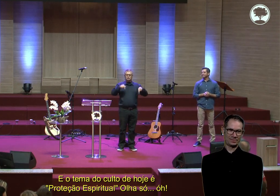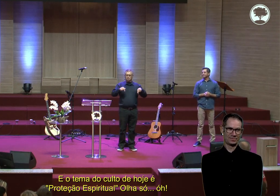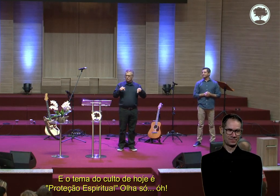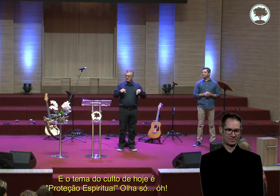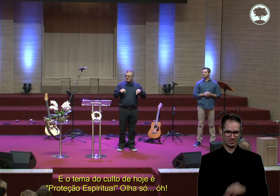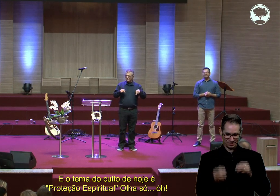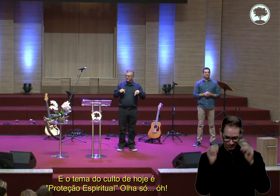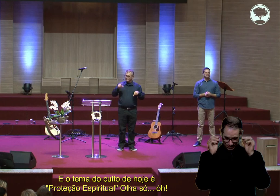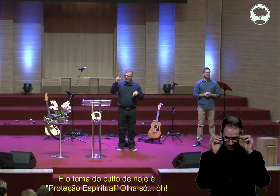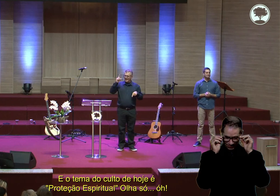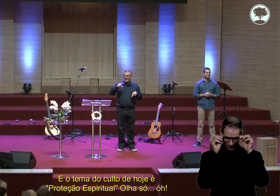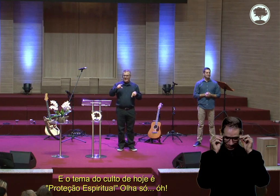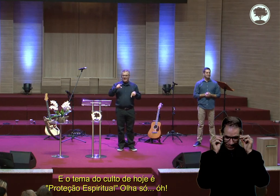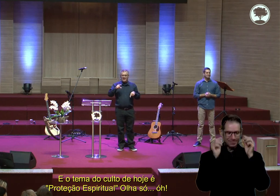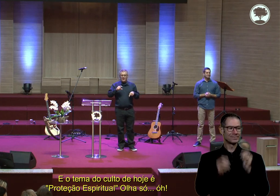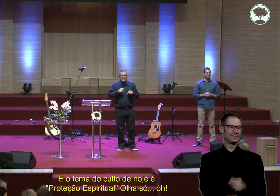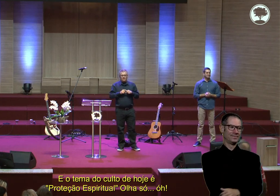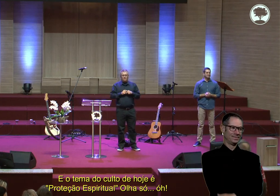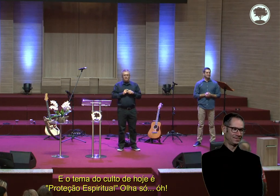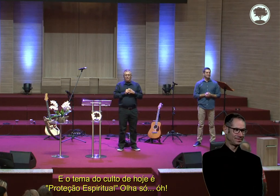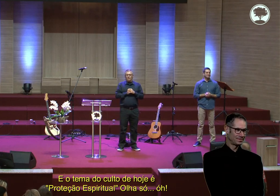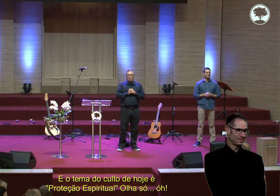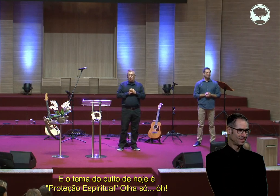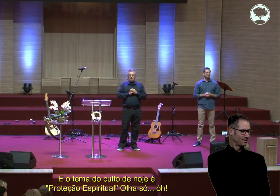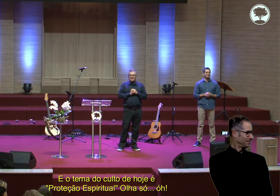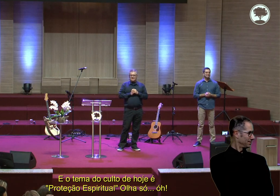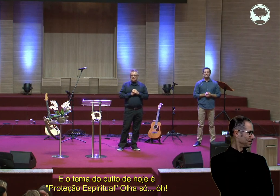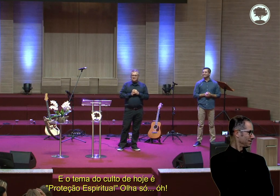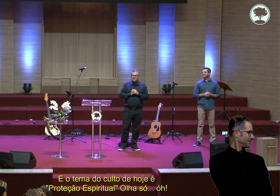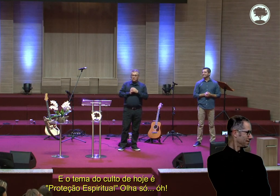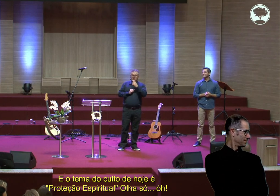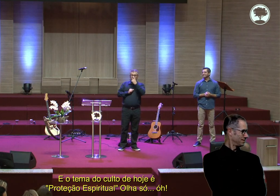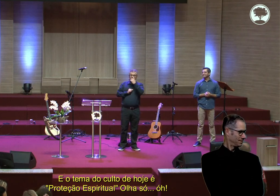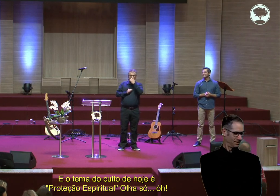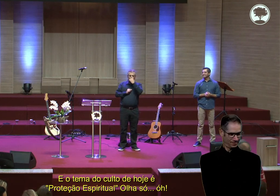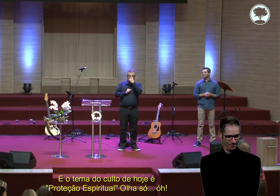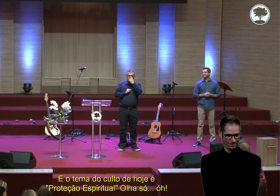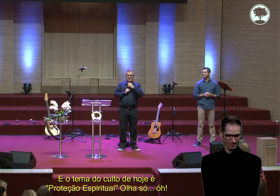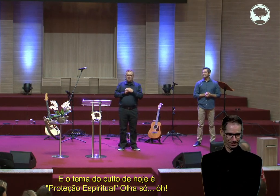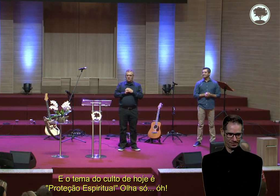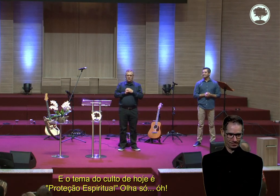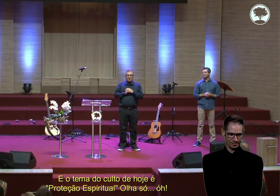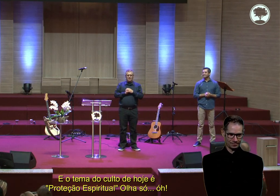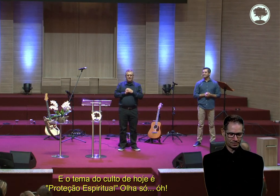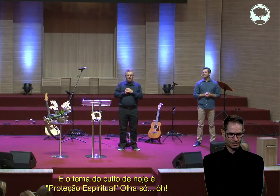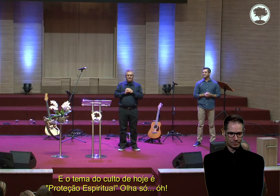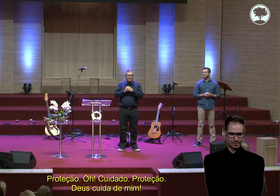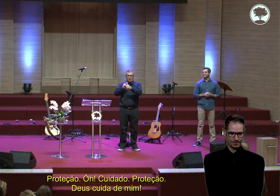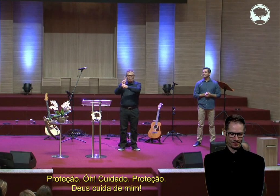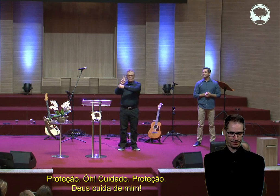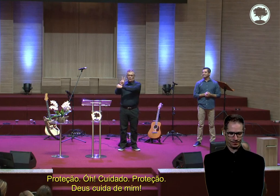culto de hoje é proteção espiritual. Olha só.